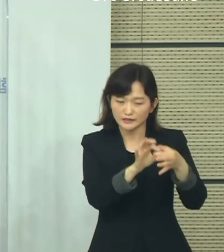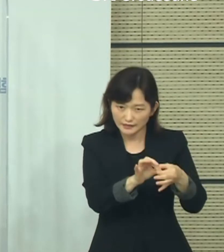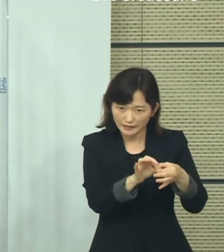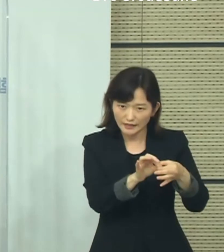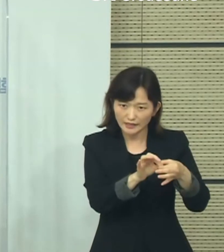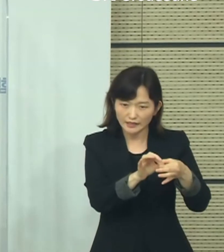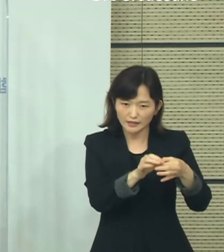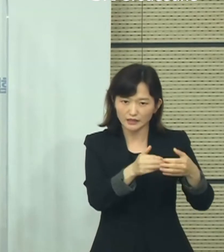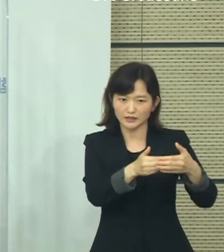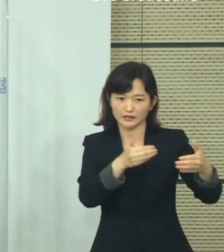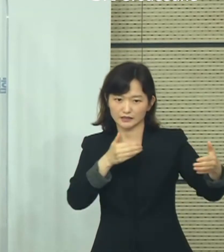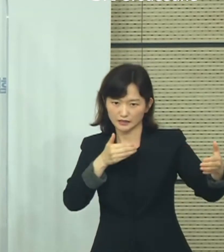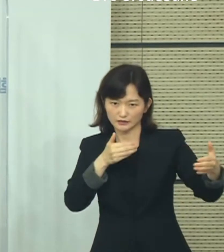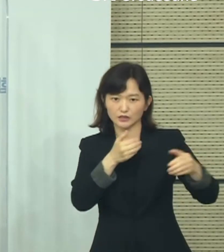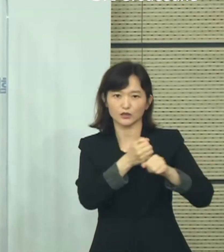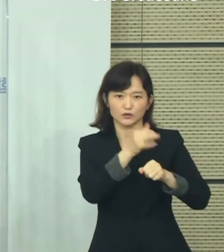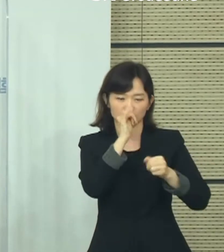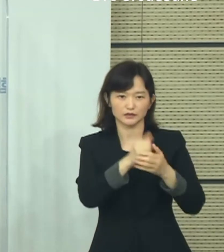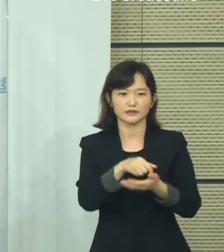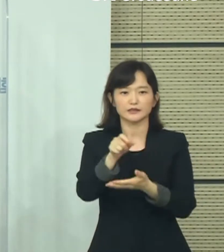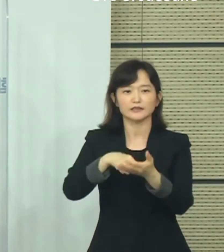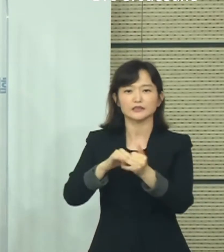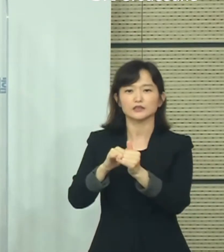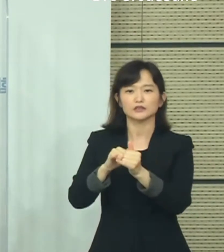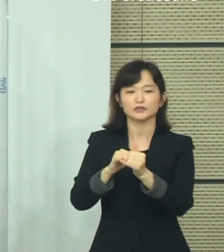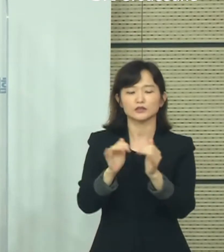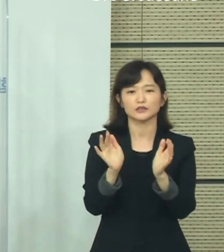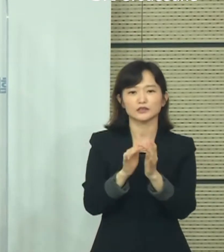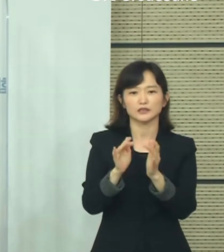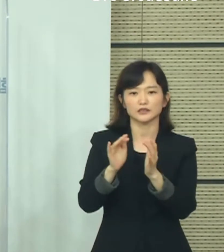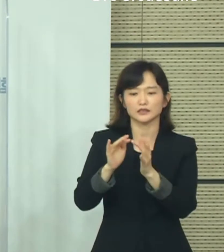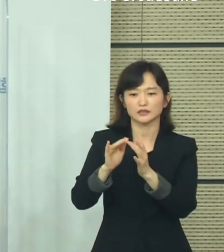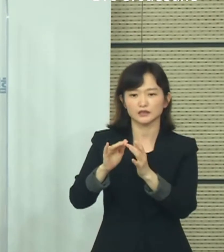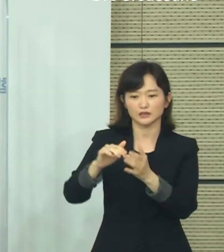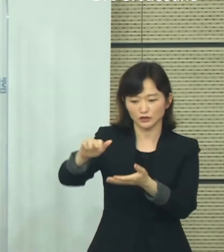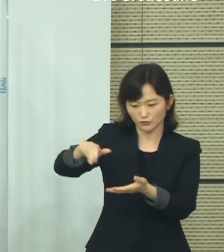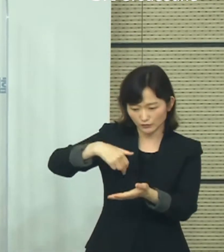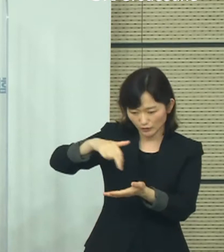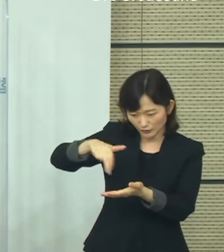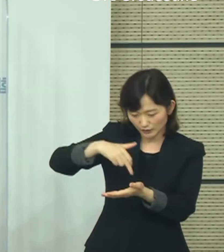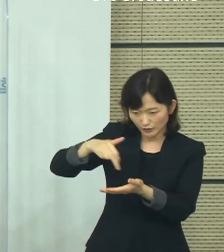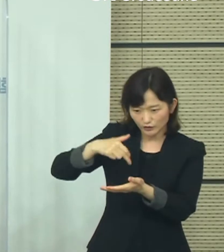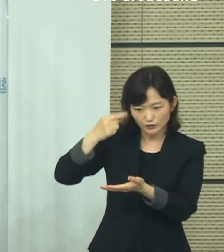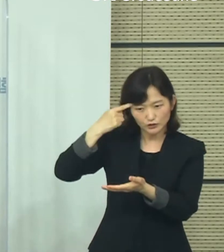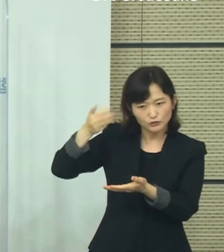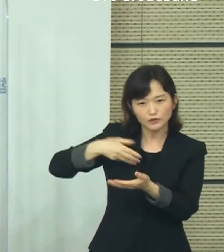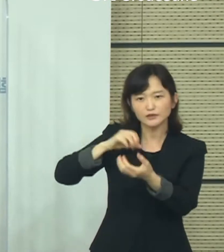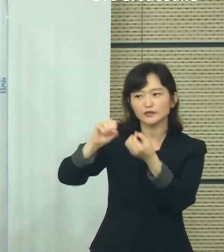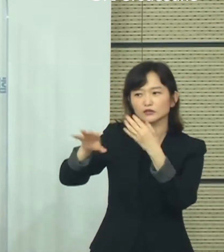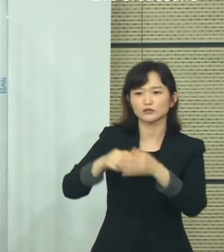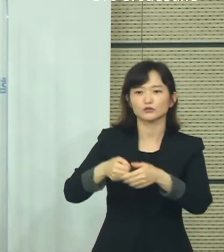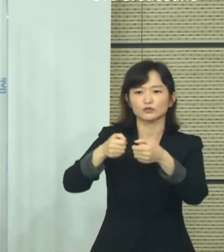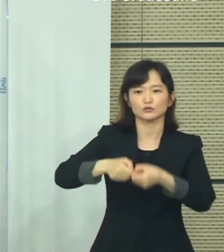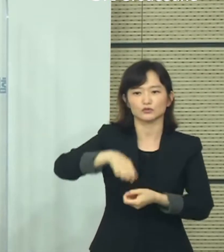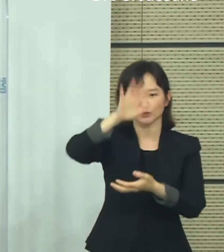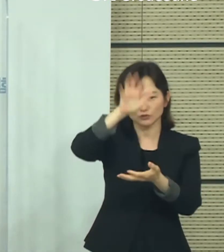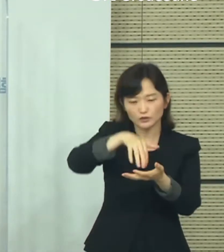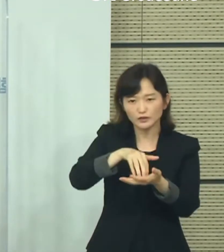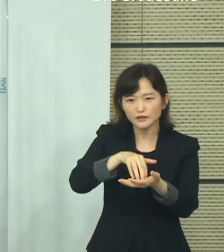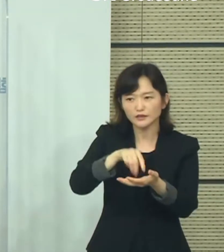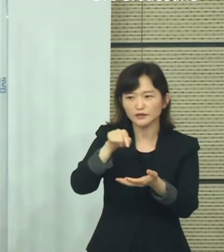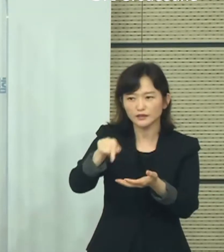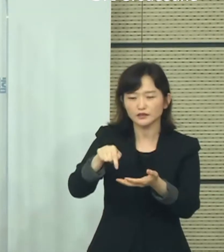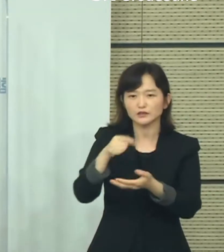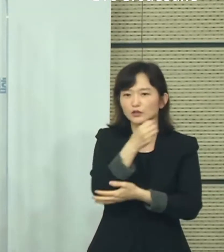있습니다. 기자분들이 온라인으로 전달한 질문에 답하는 형태로 진행됩니다. 구체적인 통계 등에 대한 문의는 언론